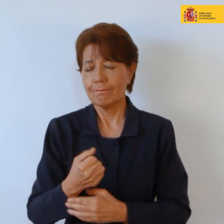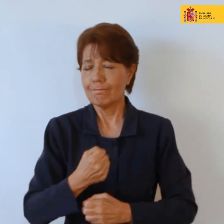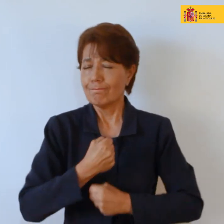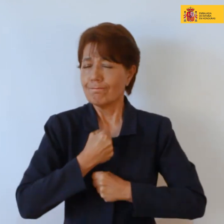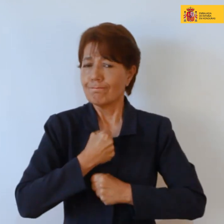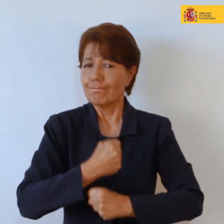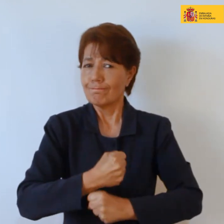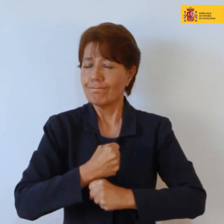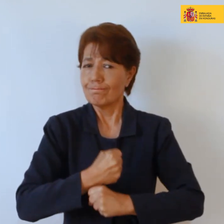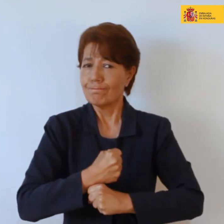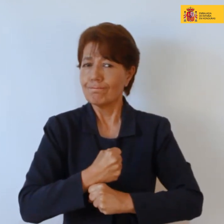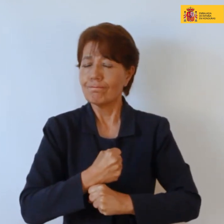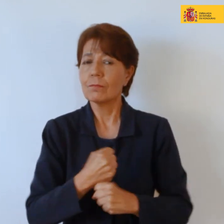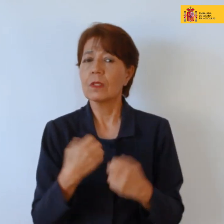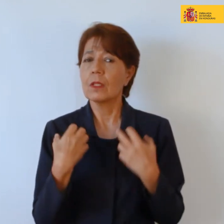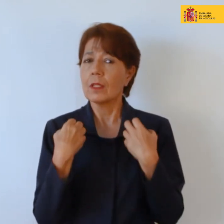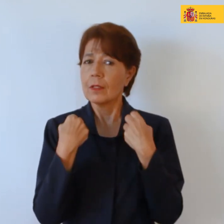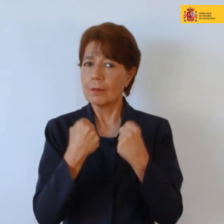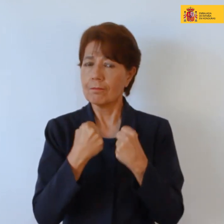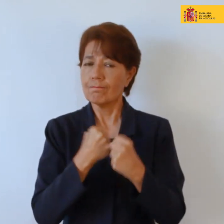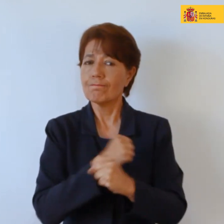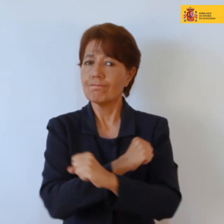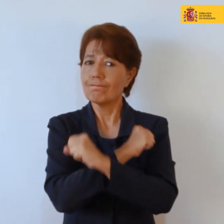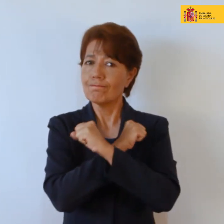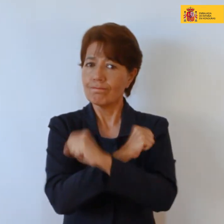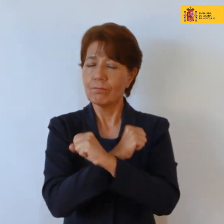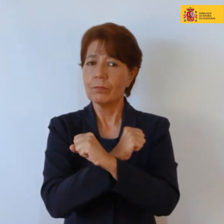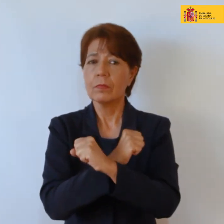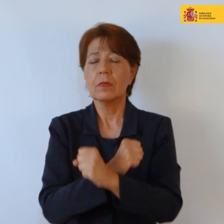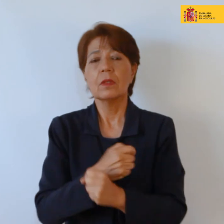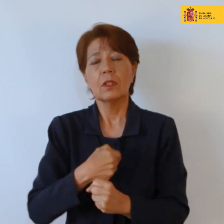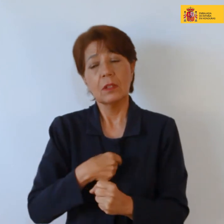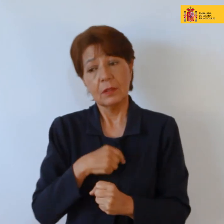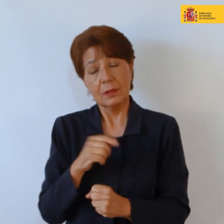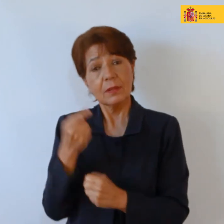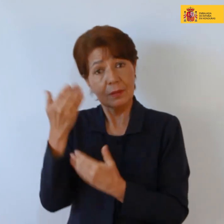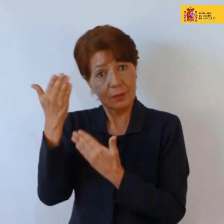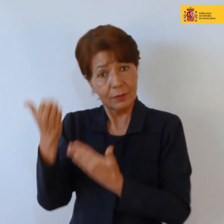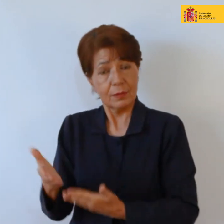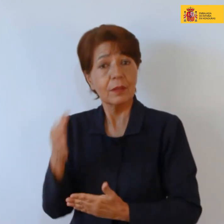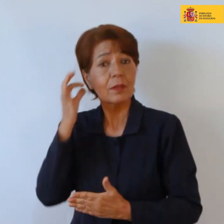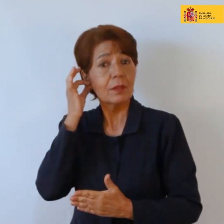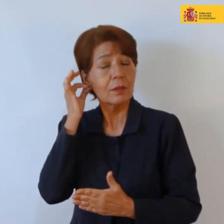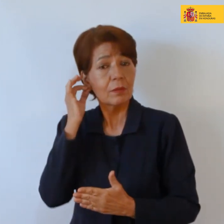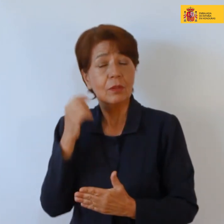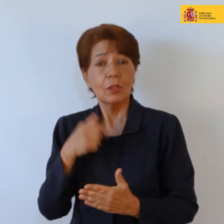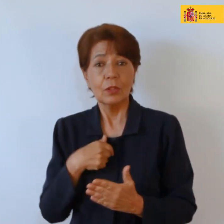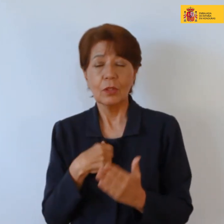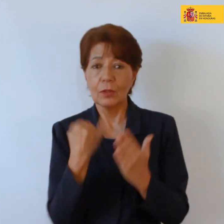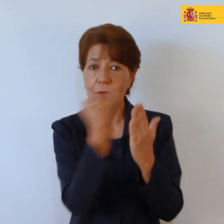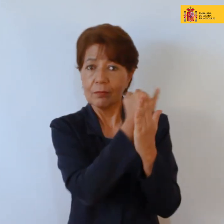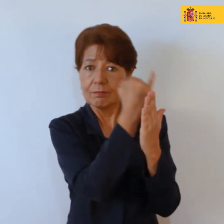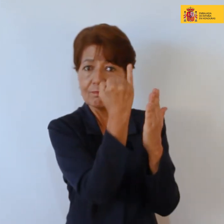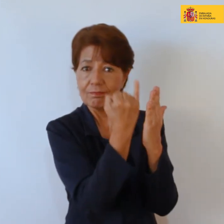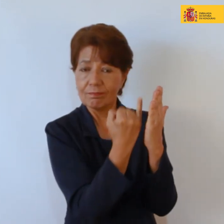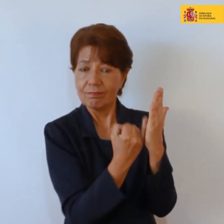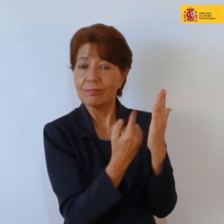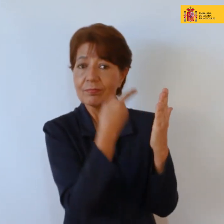resistencia, ¿no? entonces, bueno pues este era otro de los personajes que había incluido dentro de de esta escena